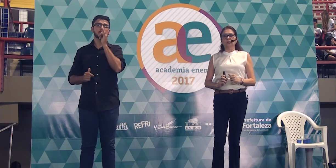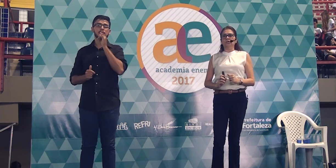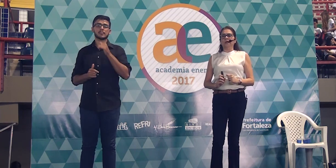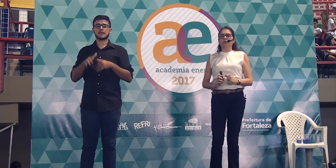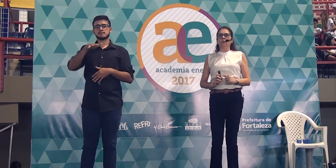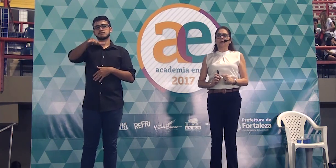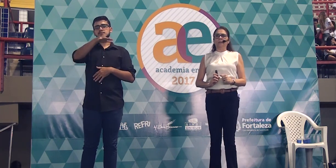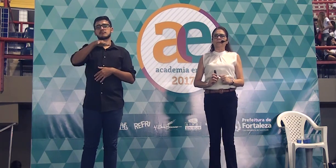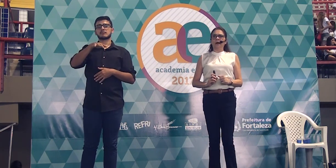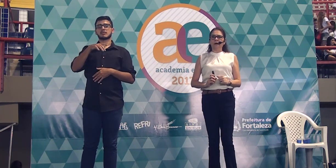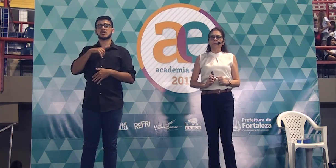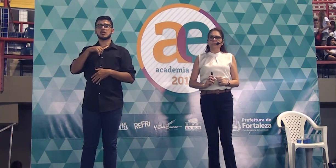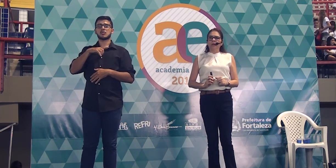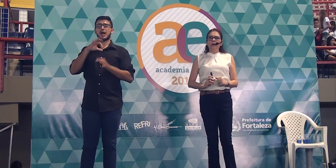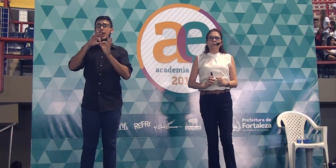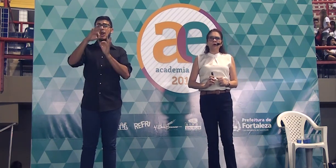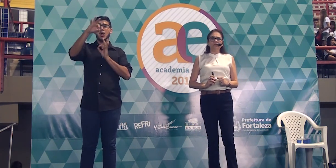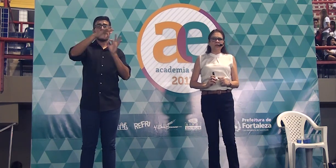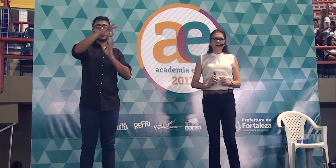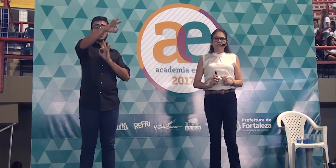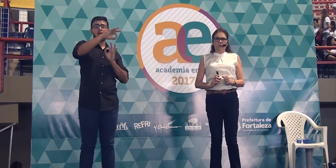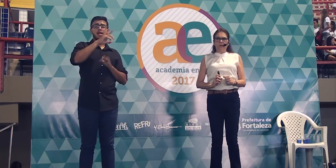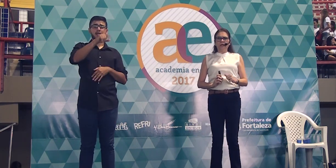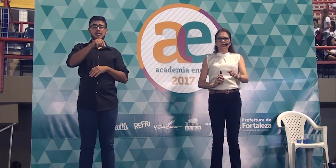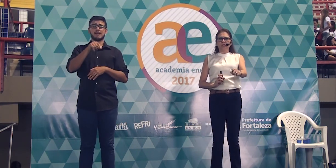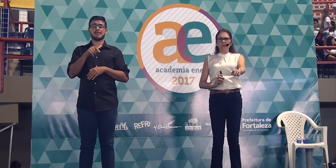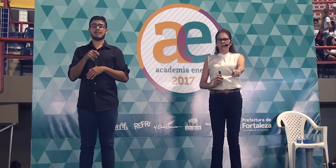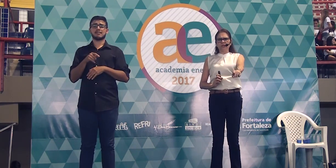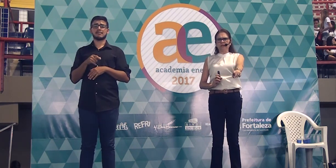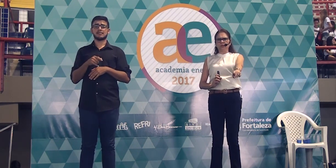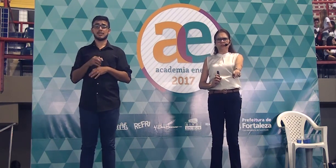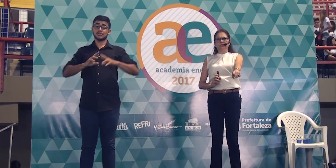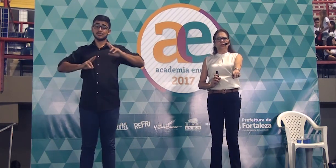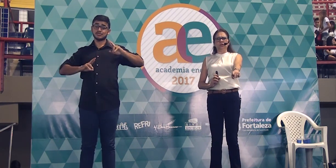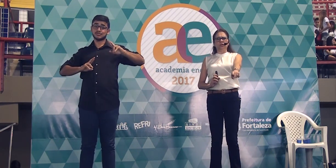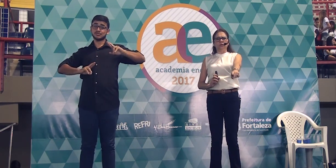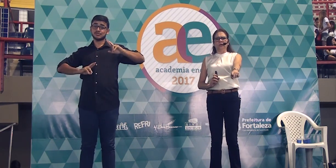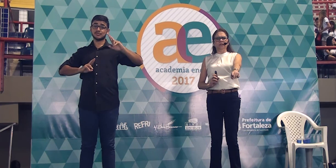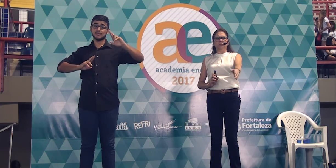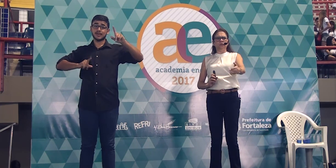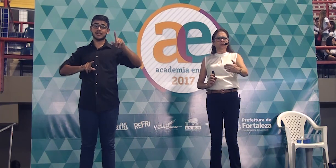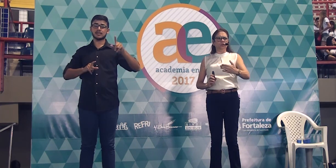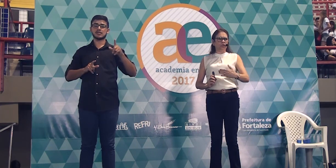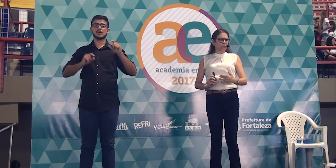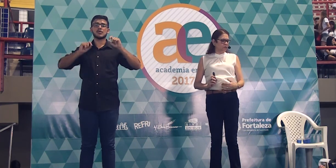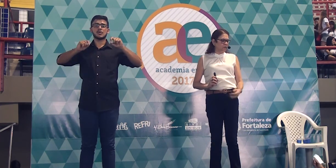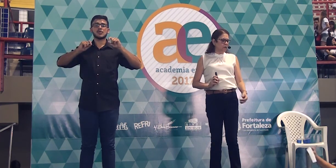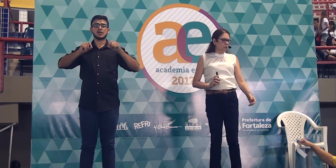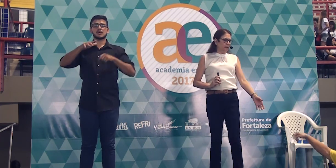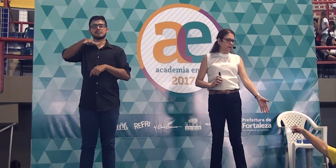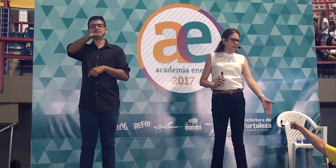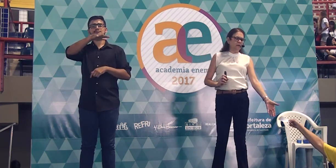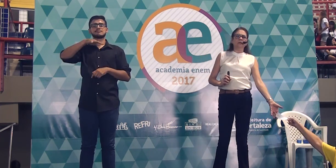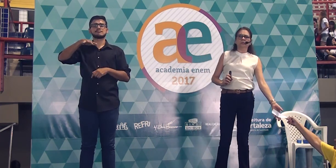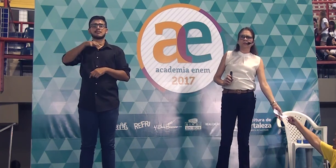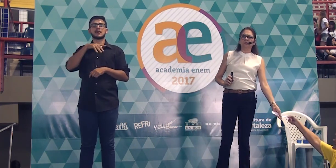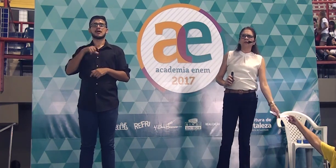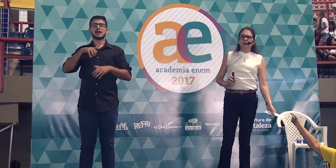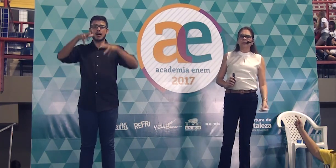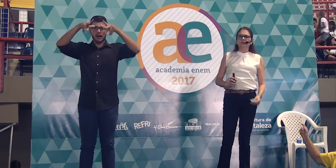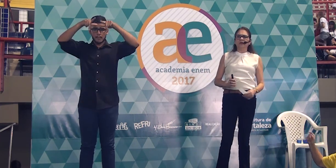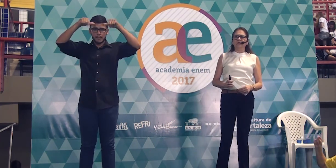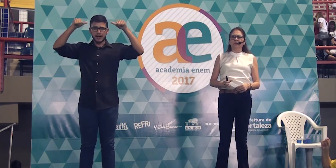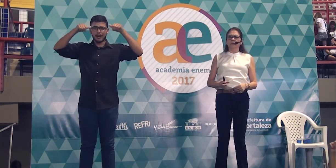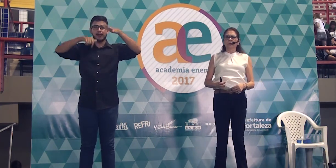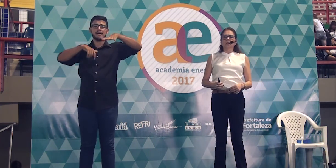Rondônia, um estado como Amapá, é provável que eles não estejam discutindo isso nos últimos 40 anos.